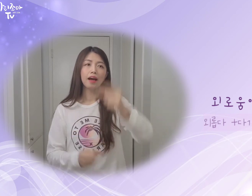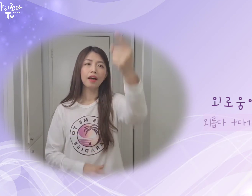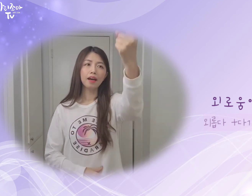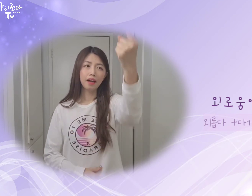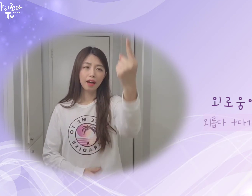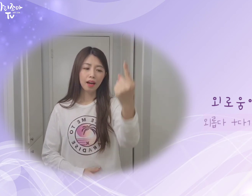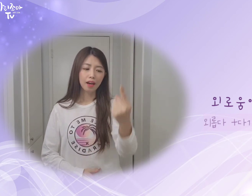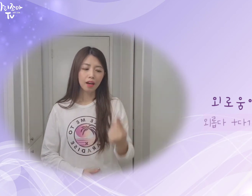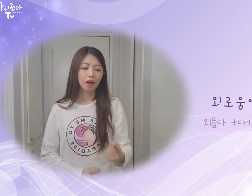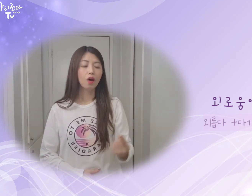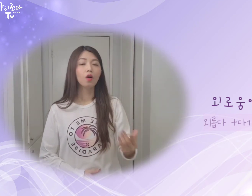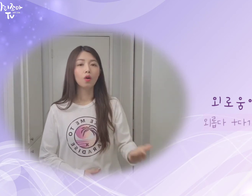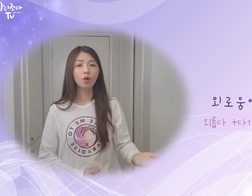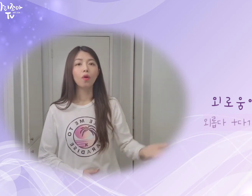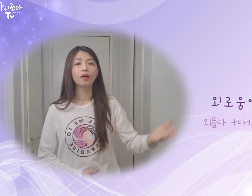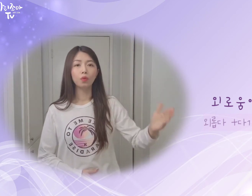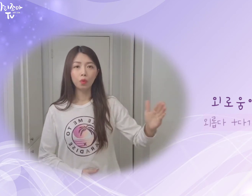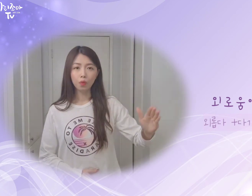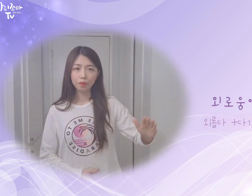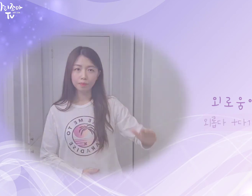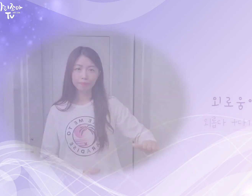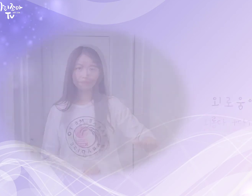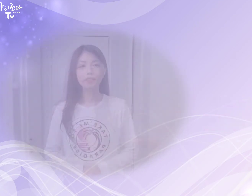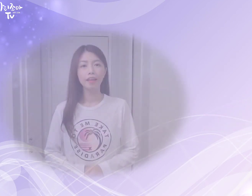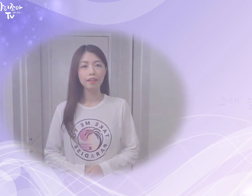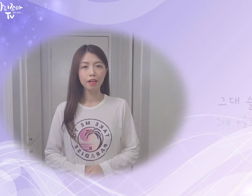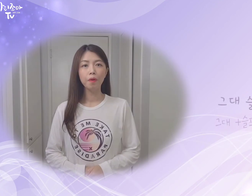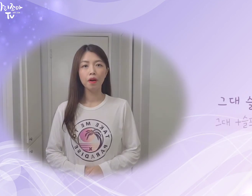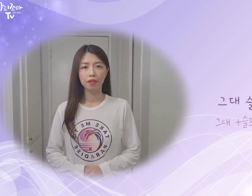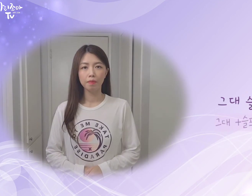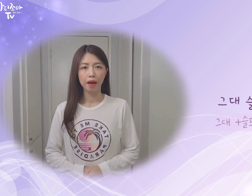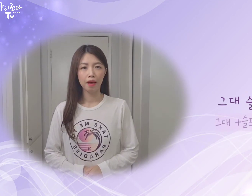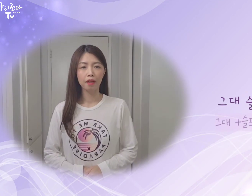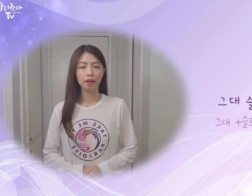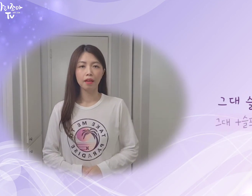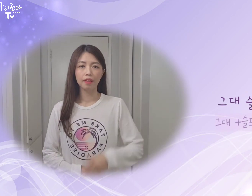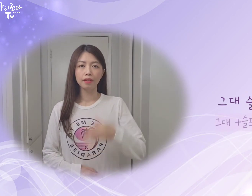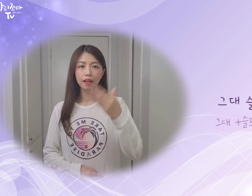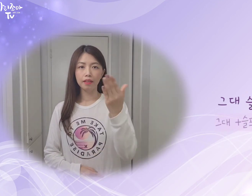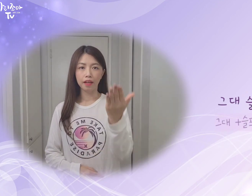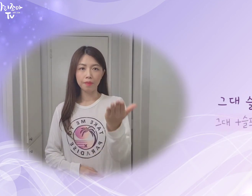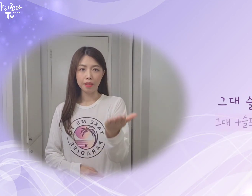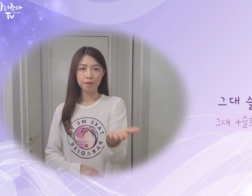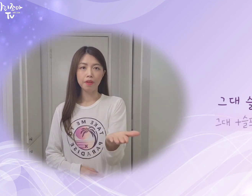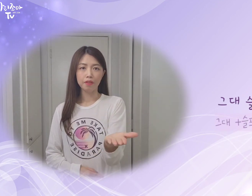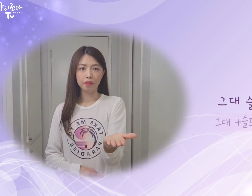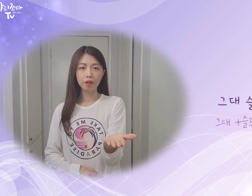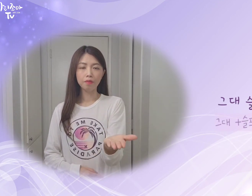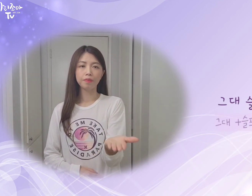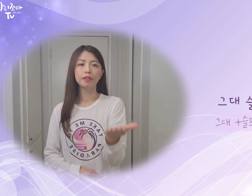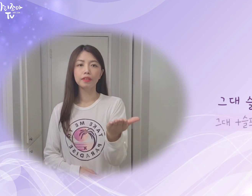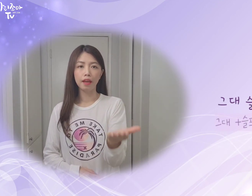외로움이 다가와도 그대 슬퍼하지 마. 그대는 아까 말씀드렸죠. 그대